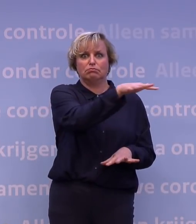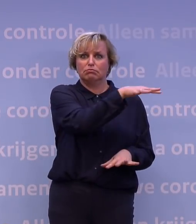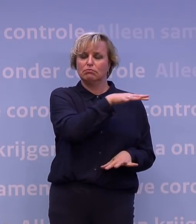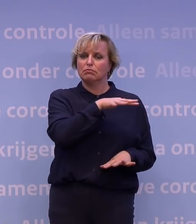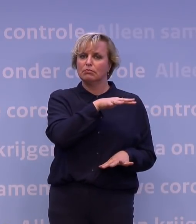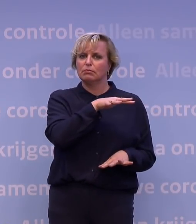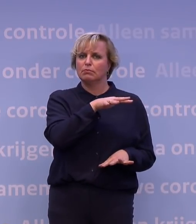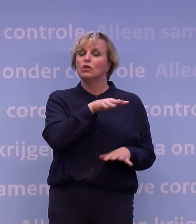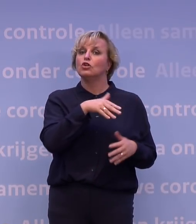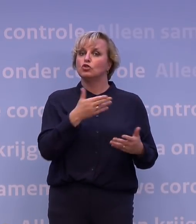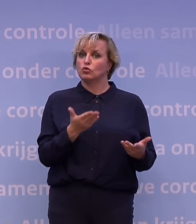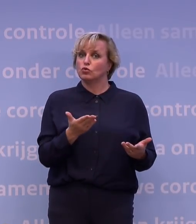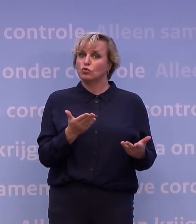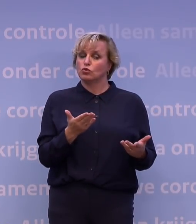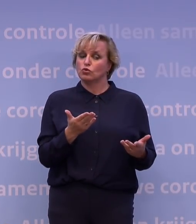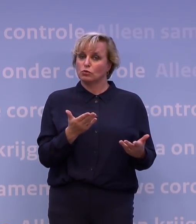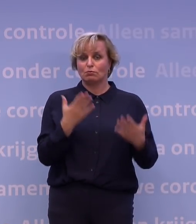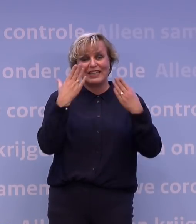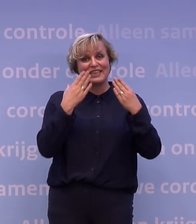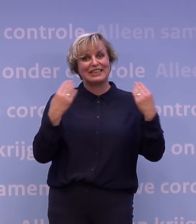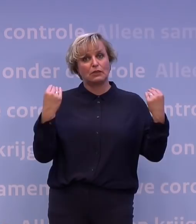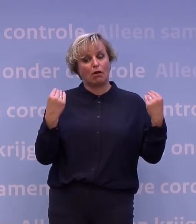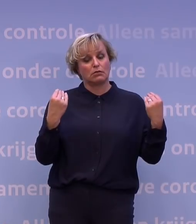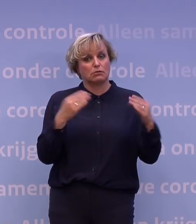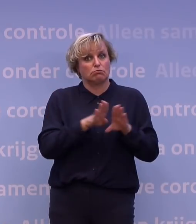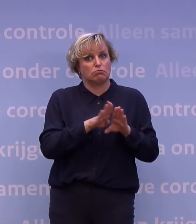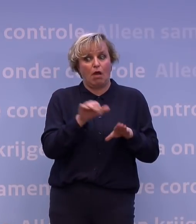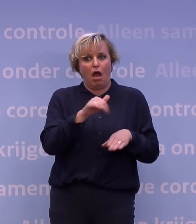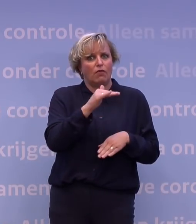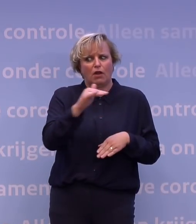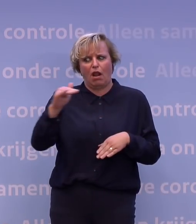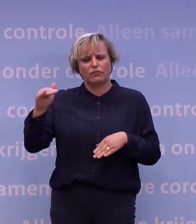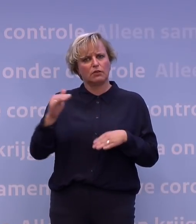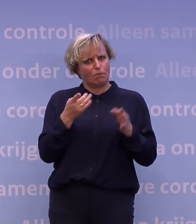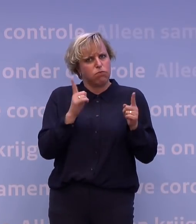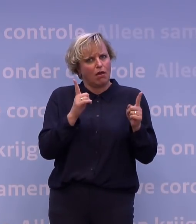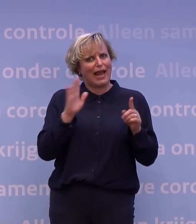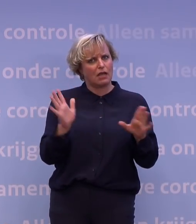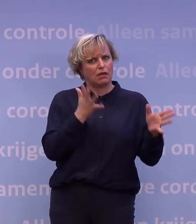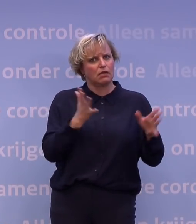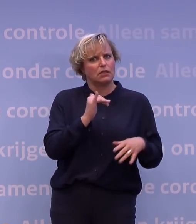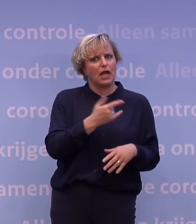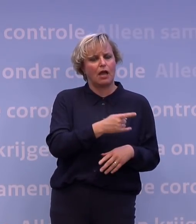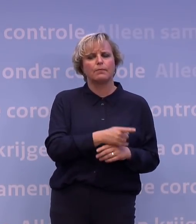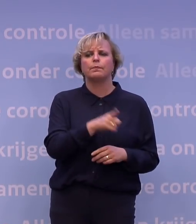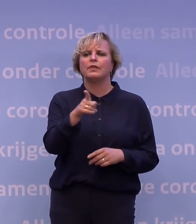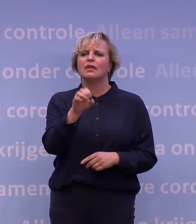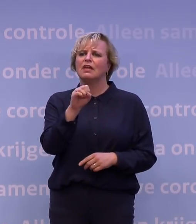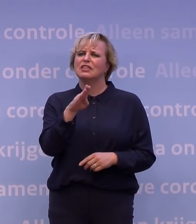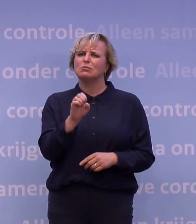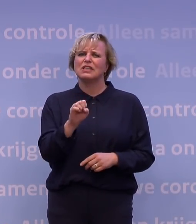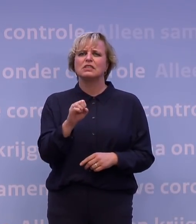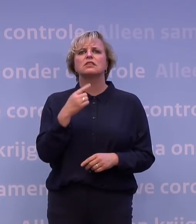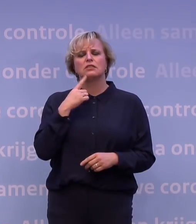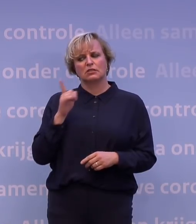Dus het is zeker zo dat het ook in Nederland, net als in andere landen, van groot belang is. Maar wordt er in Duitsland ook massaal